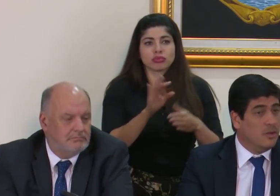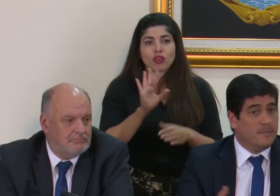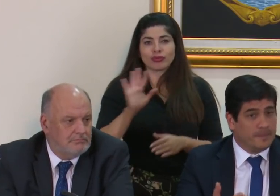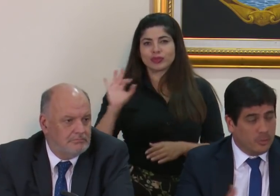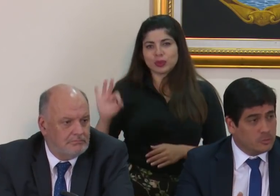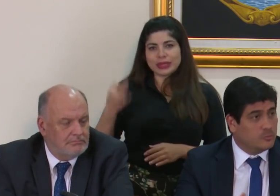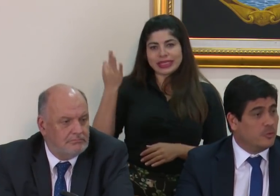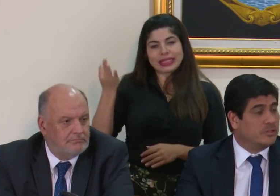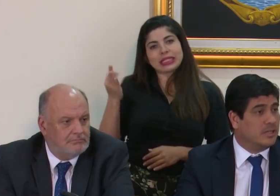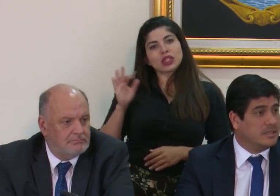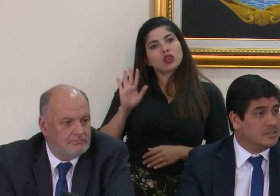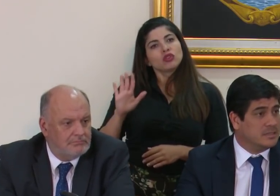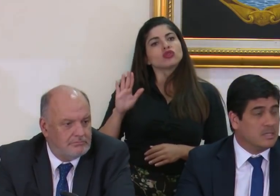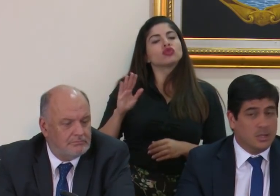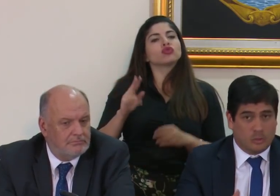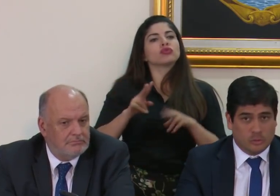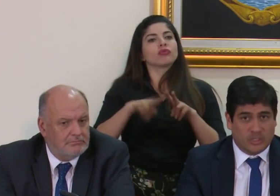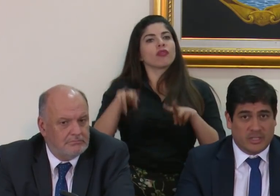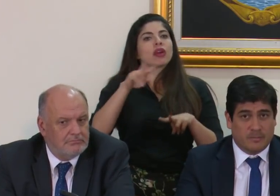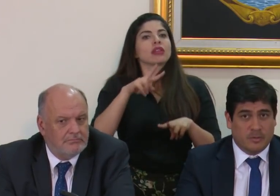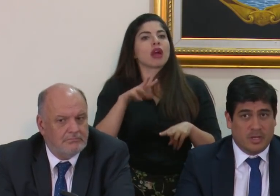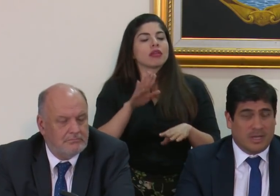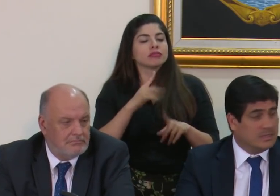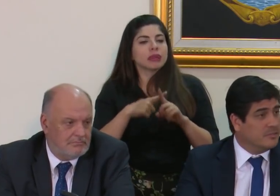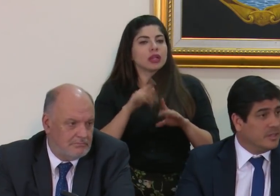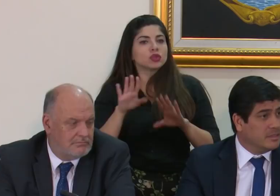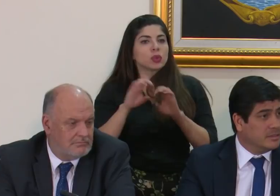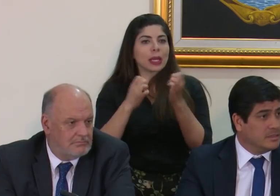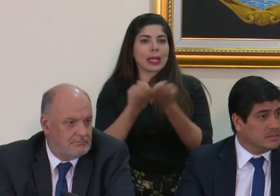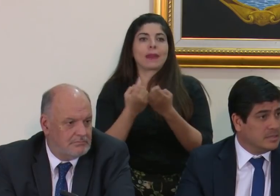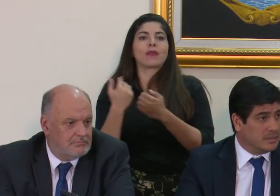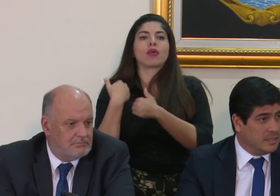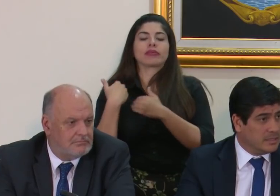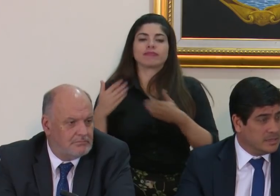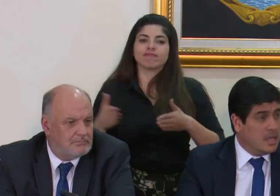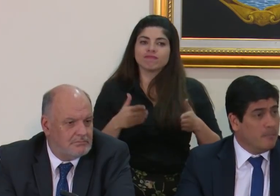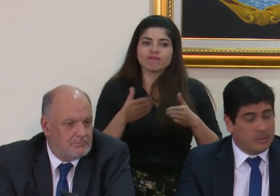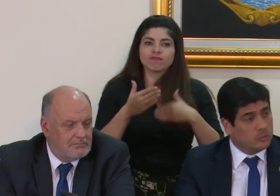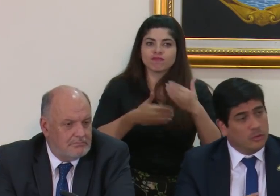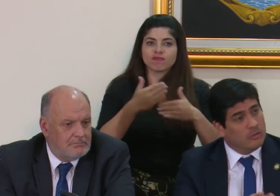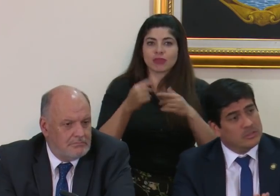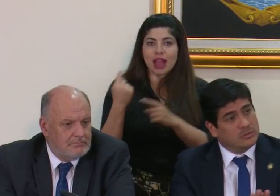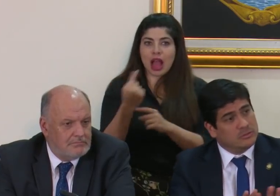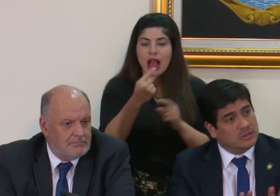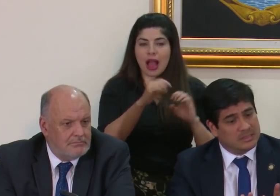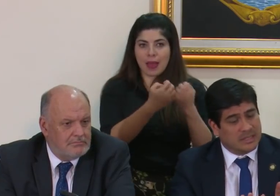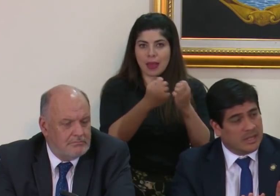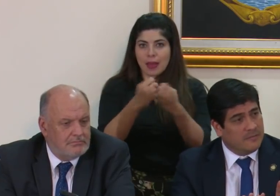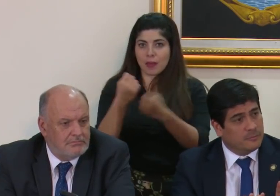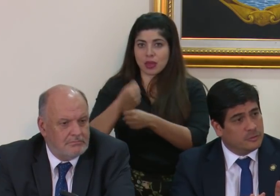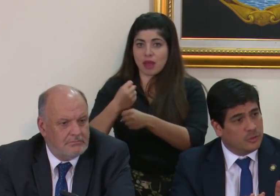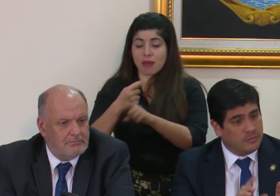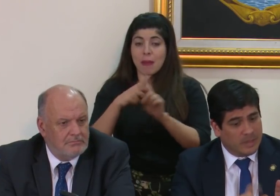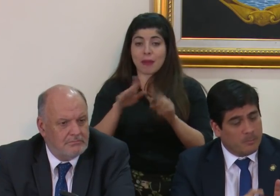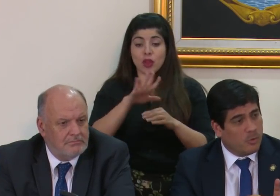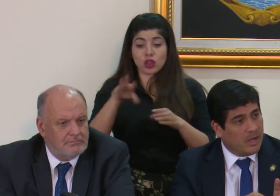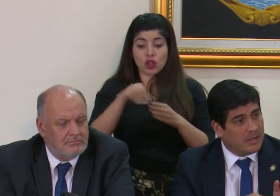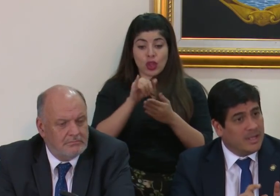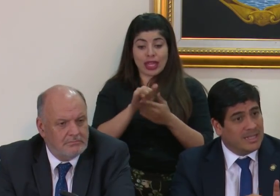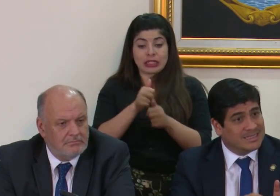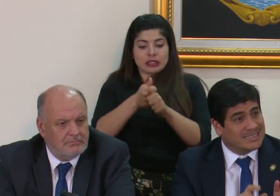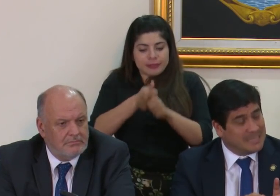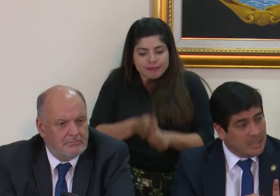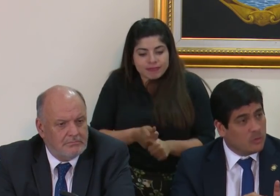estilo, con sus fortalezas, con su equipo a las diferentes carteras. Pero todo eso estará en función de